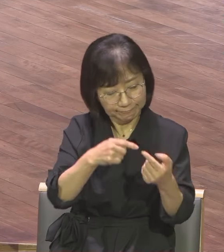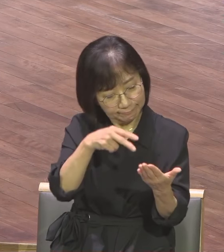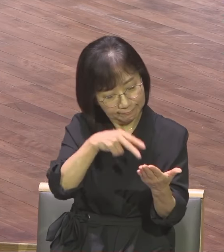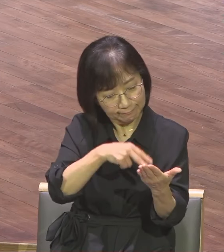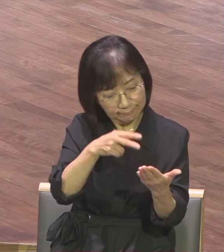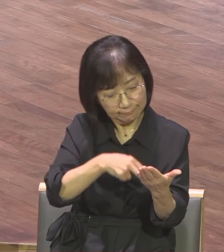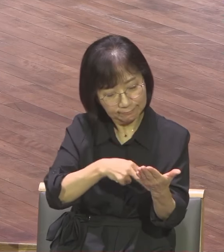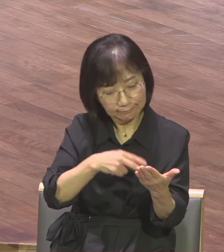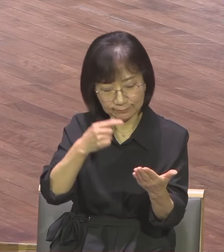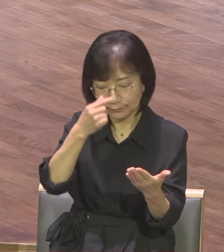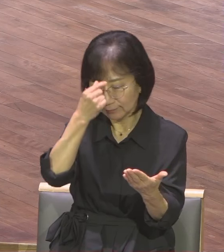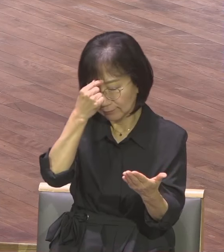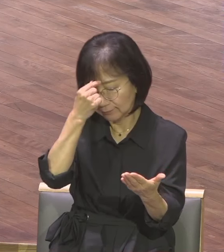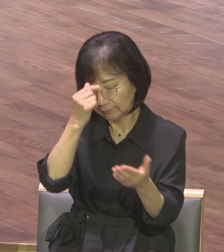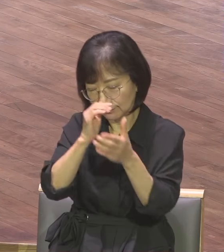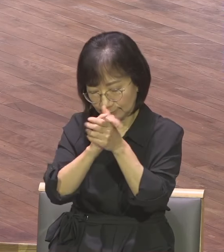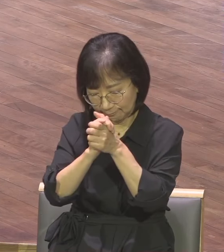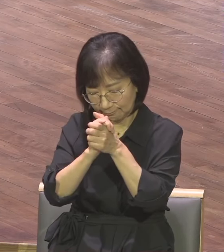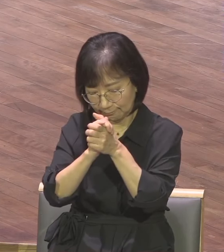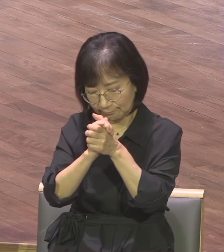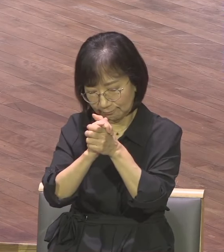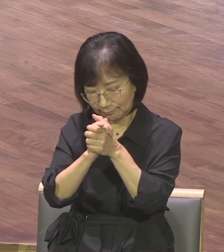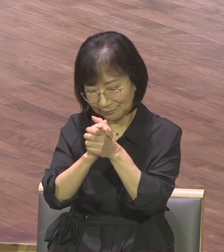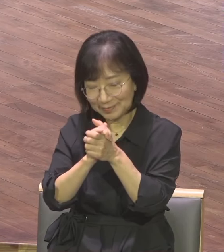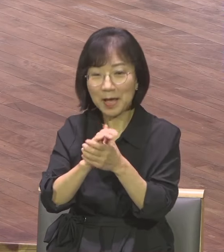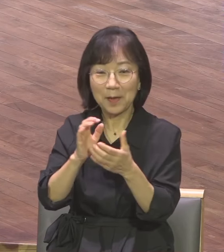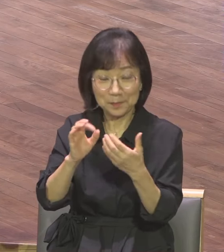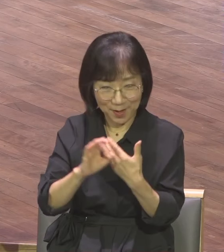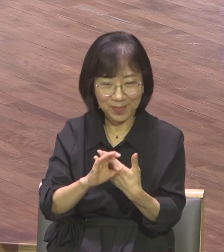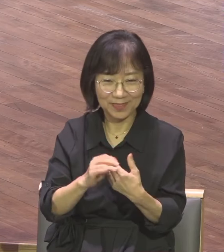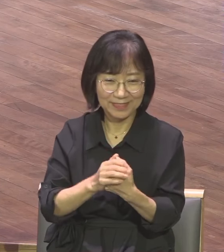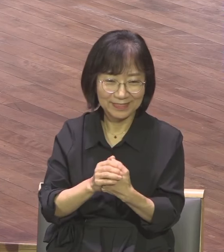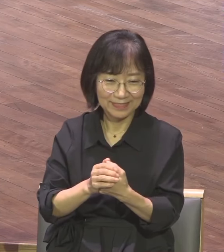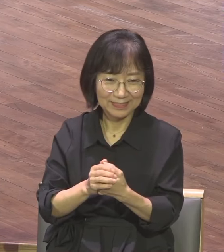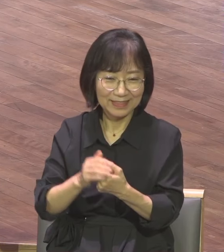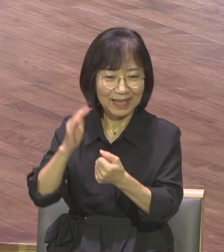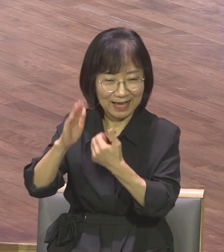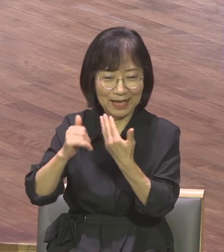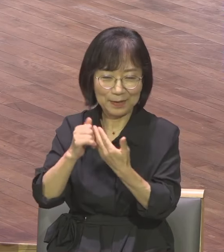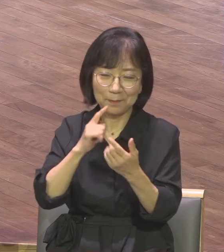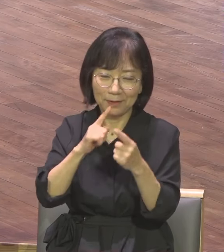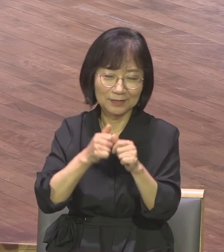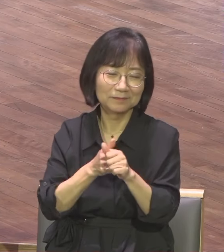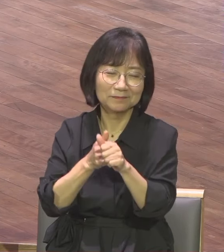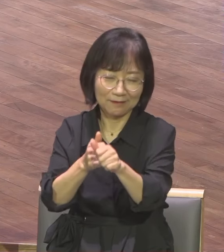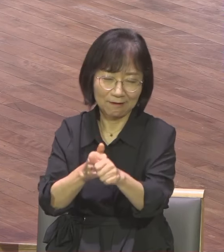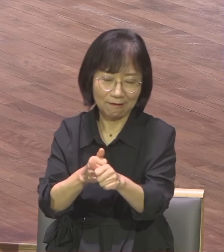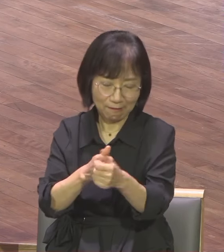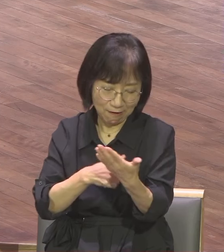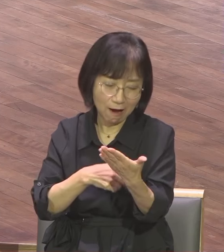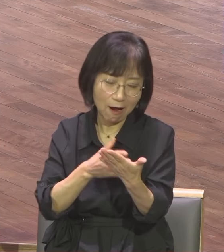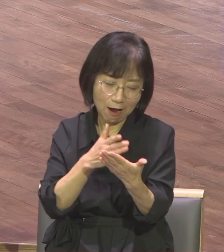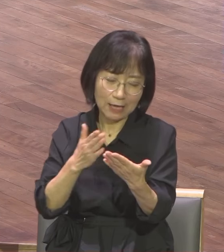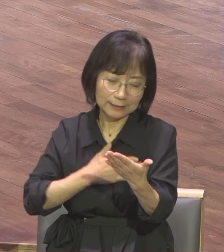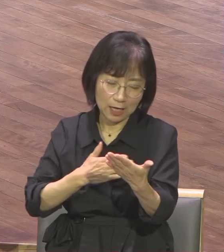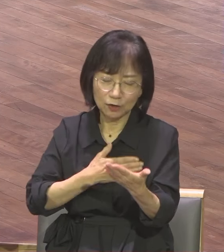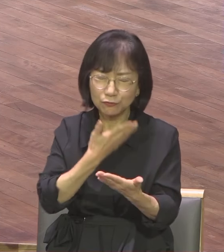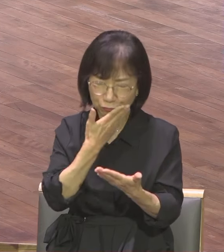들어가면 그 말씀대로 나를 봅니다 그래 나는 귀하지 나는 소중하지 하나님이 나를 얼마나 귀하게